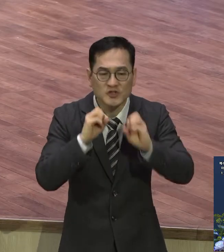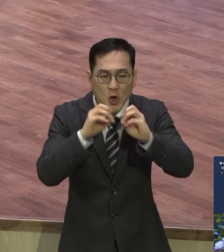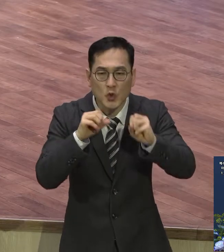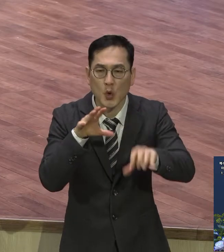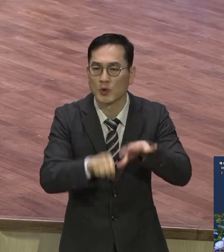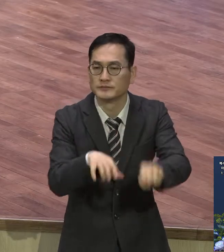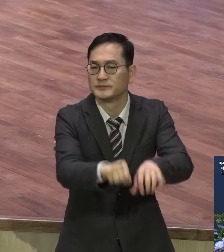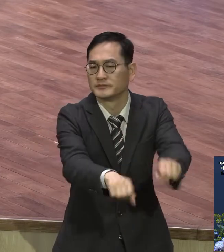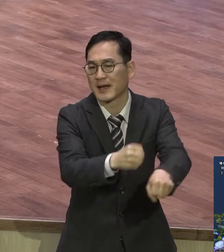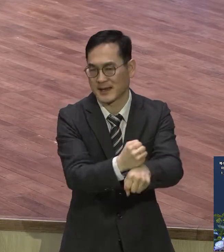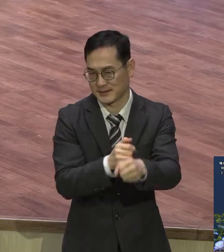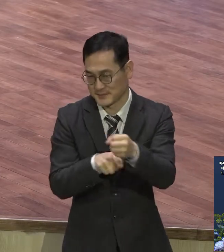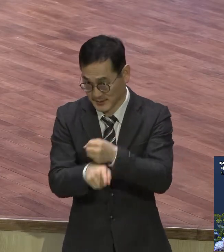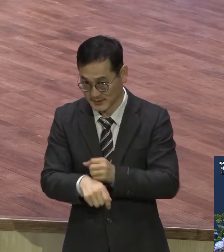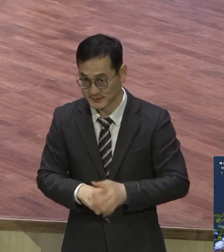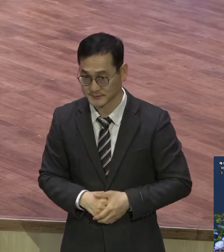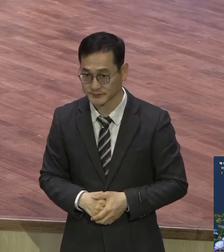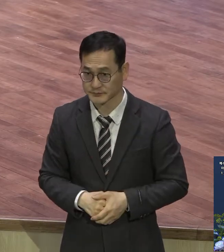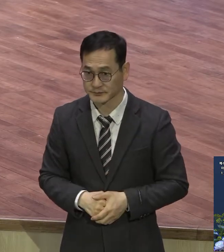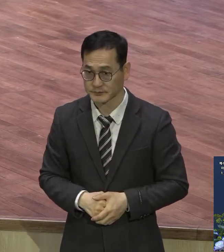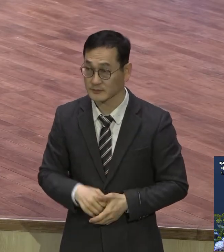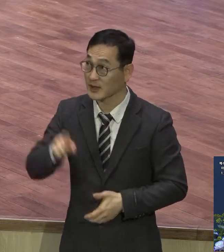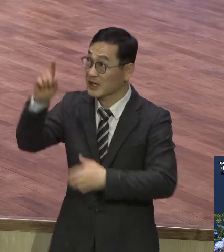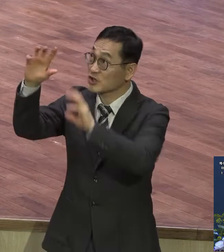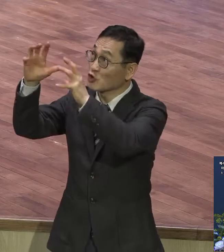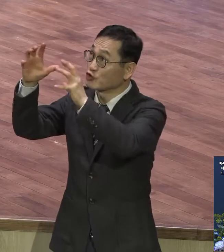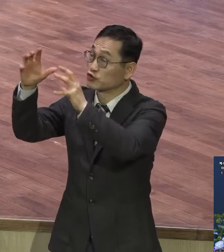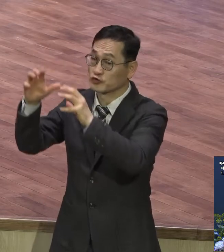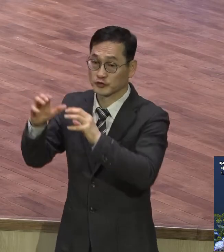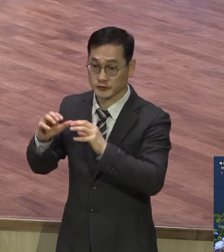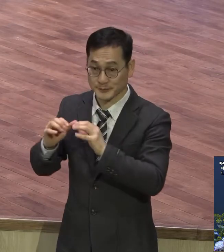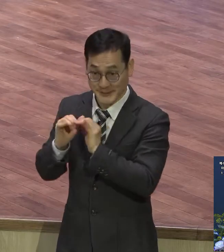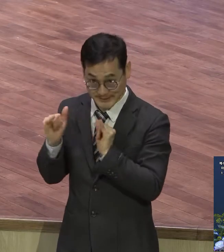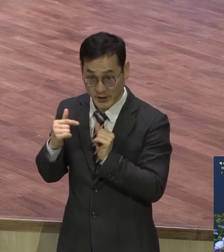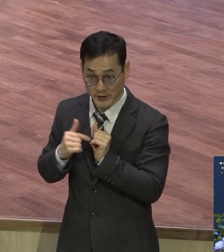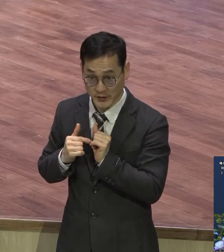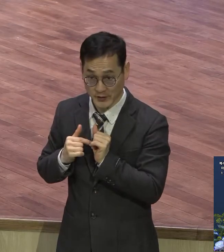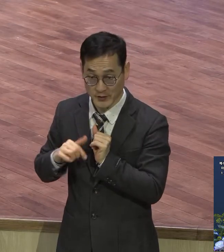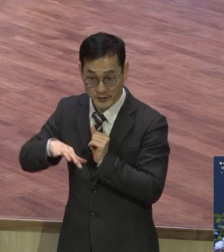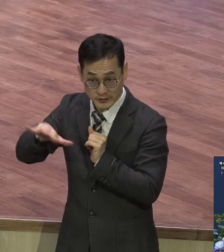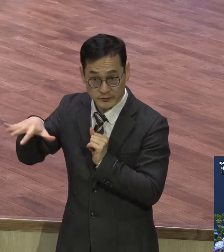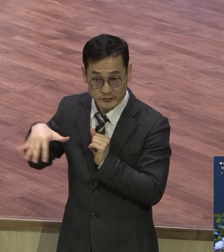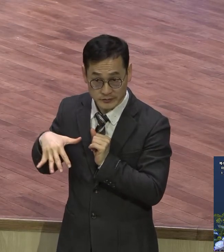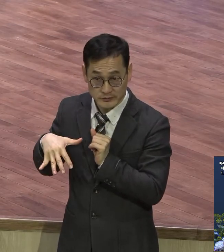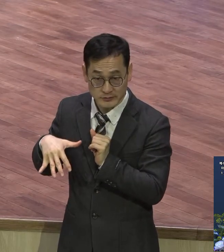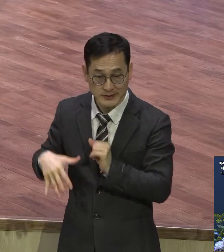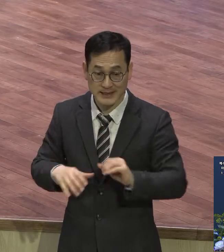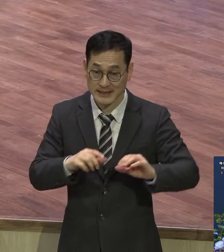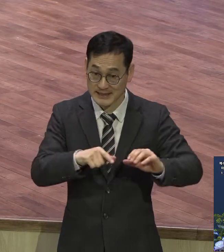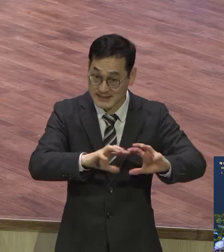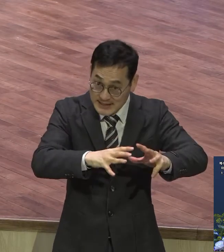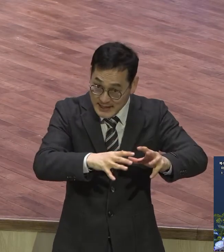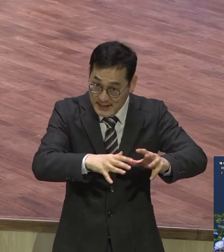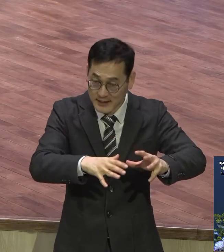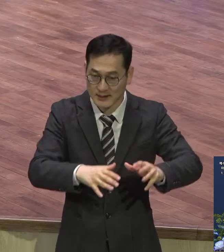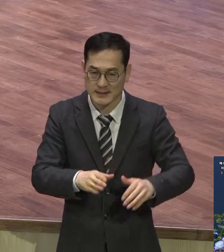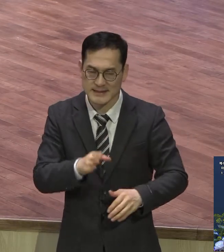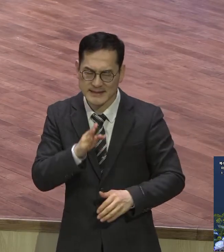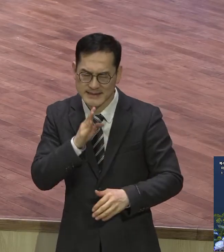천국 백성으로서 천국 백연 가지고 이 땅에서도 헛이 참된 성리의 삶 현장 정복의